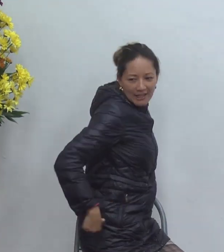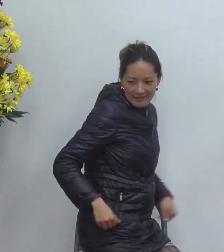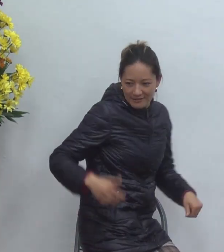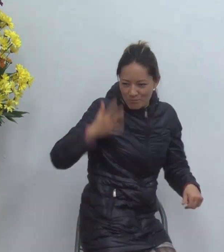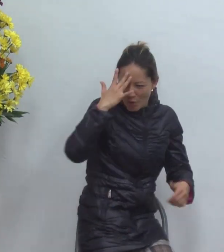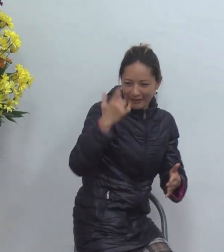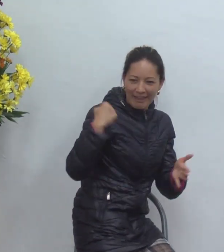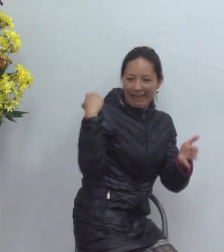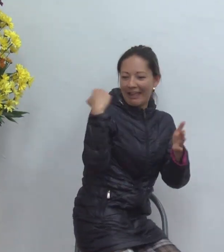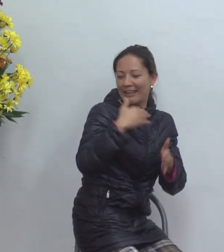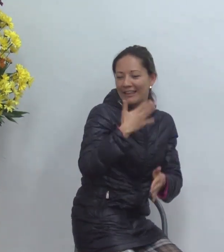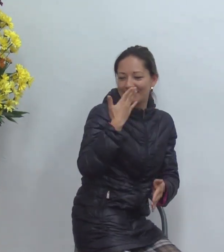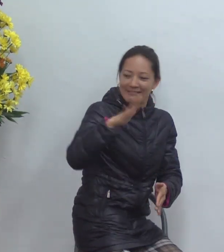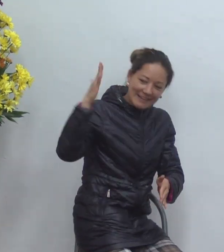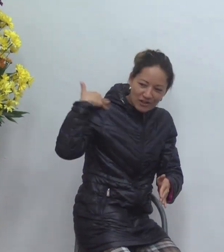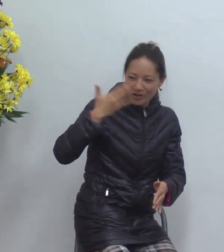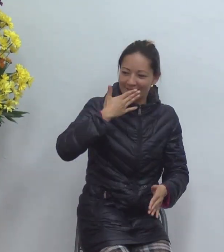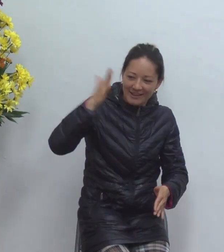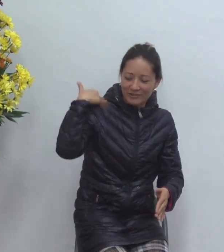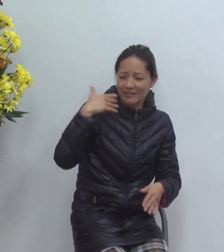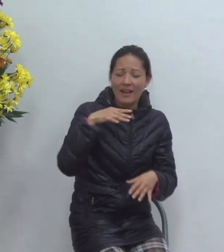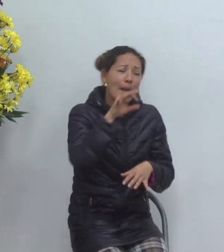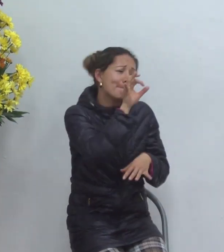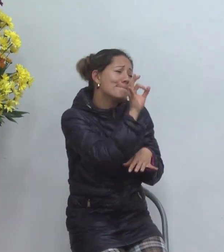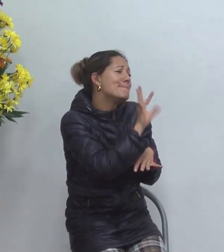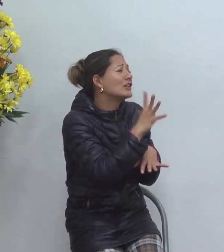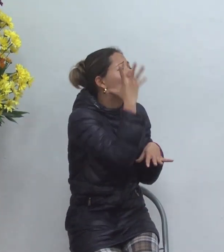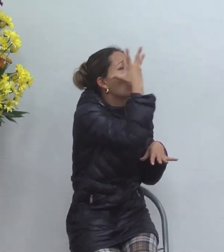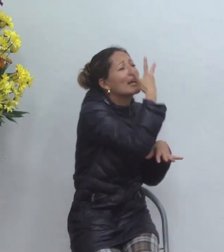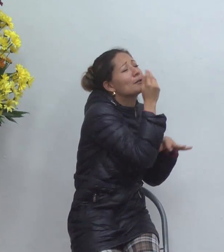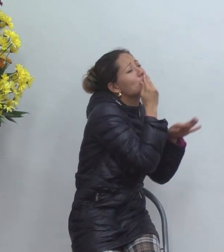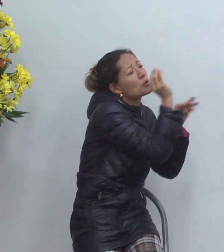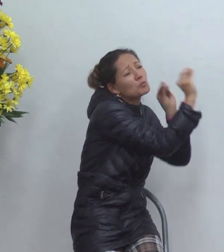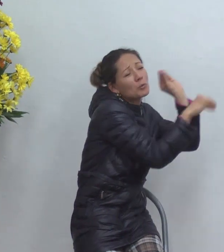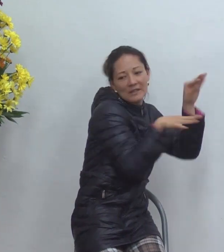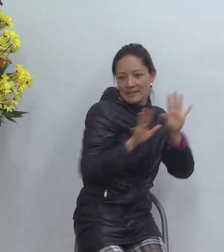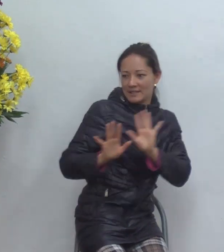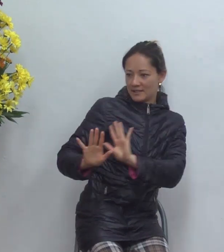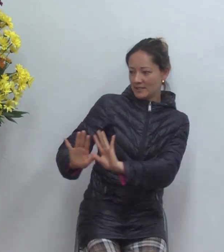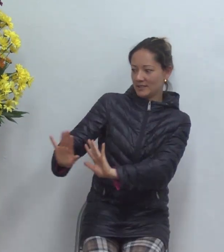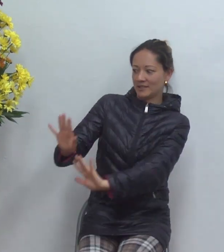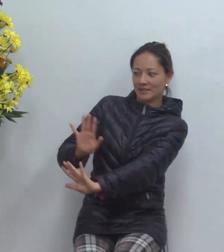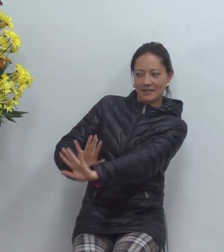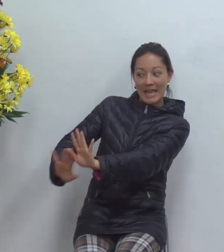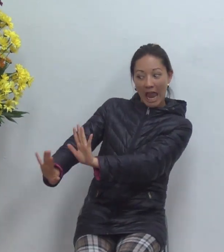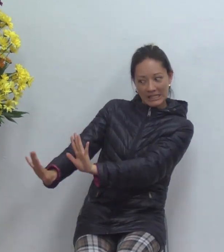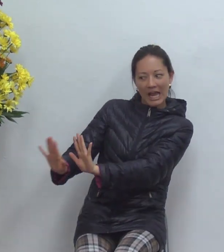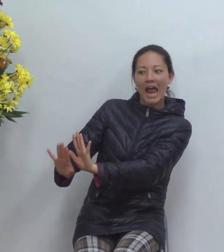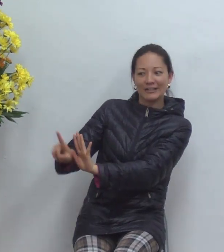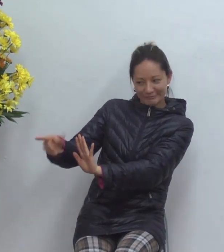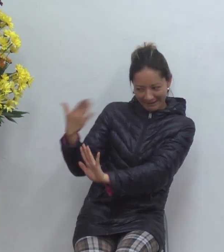ay pastor lindo quieto quieto mi pastor quieto quieto